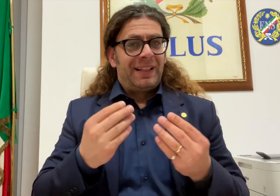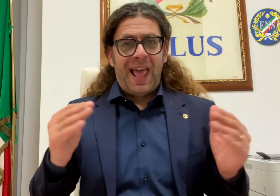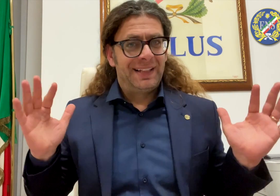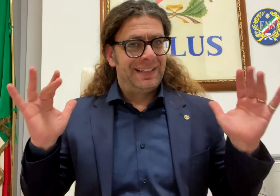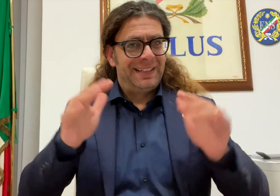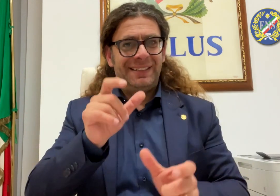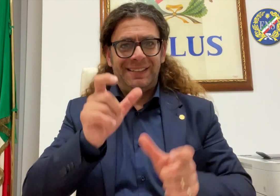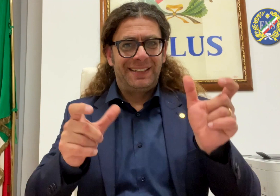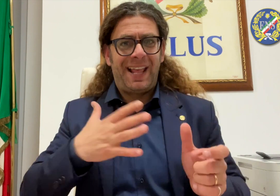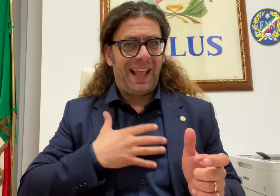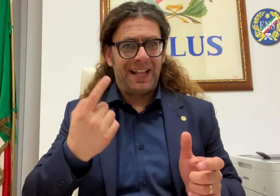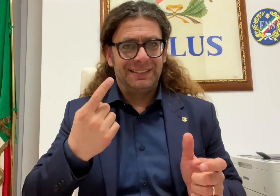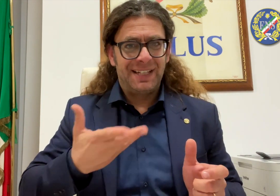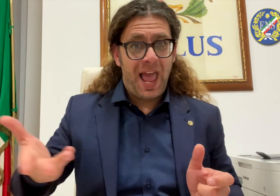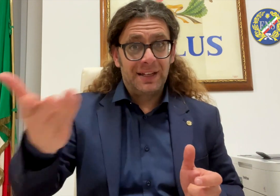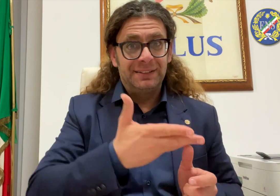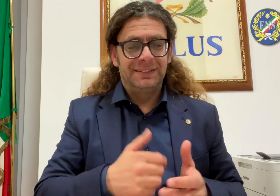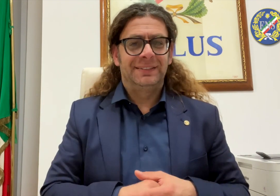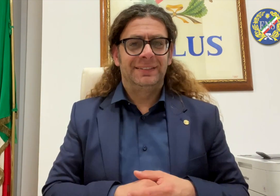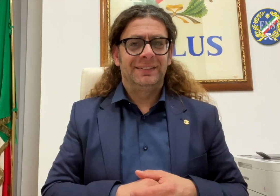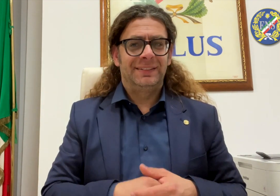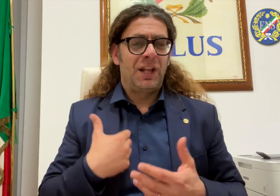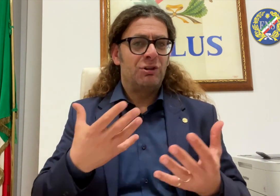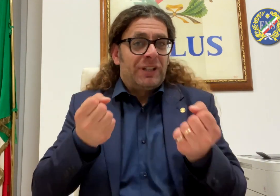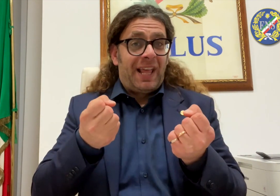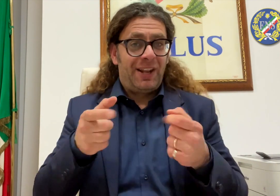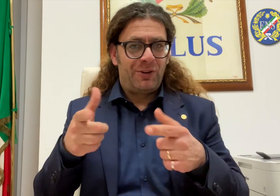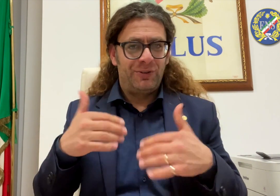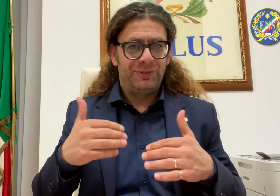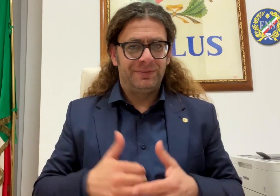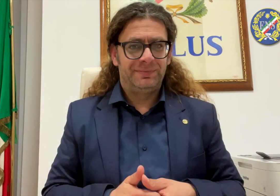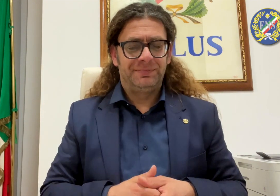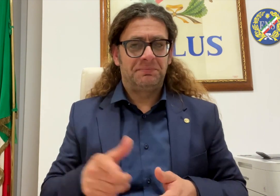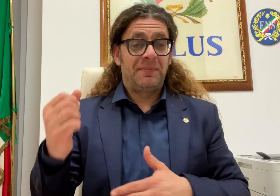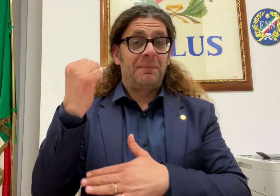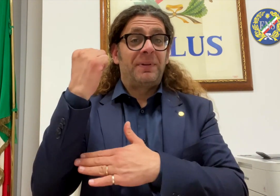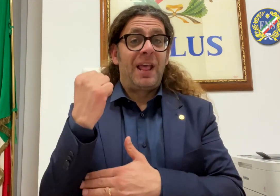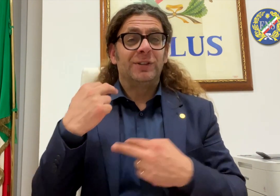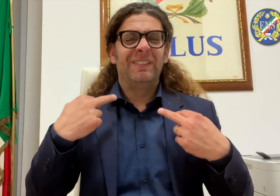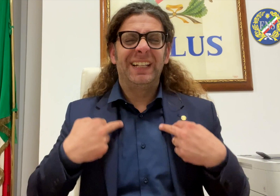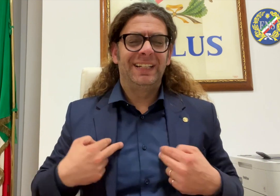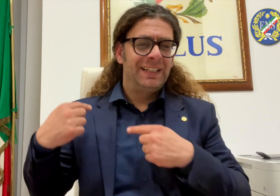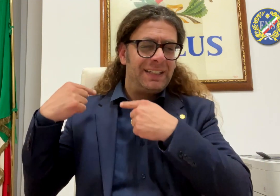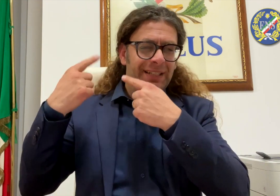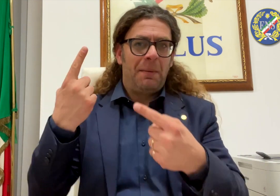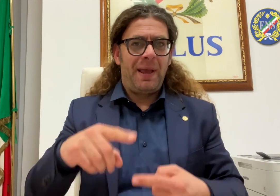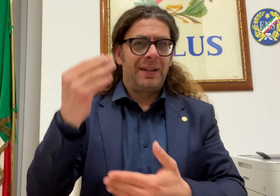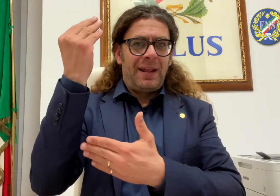attivati i cicli di seminari CONAST che si tengono una volta al mese. È in programma, inoltre, la prima vacanza studio per la terza età,